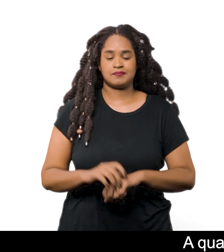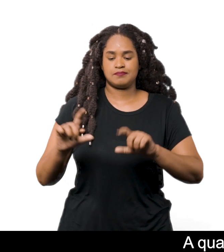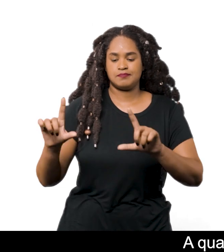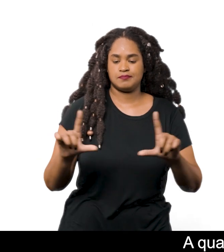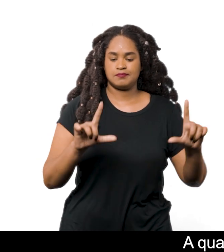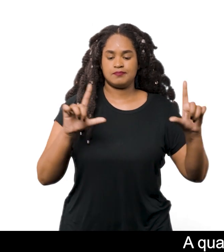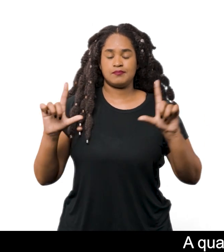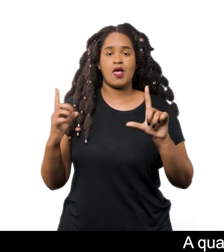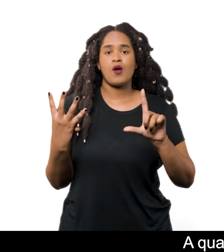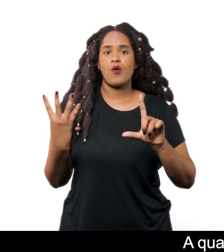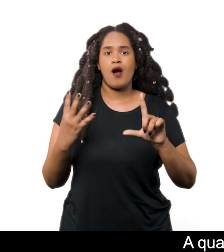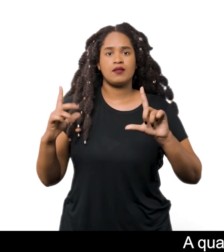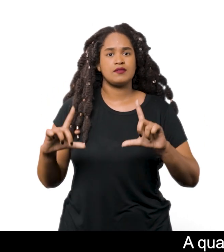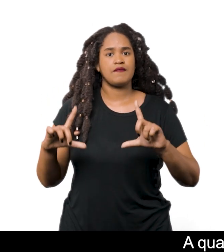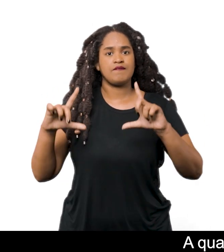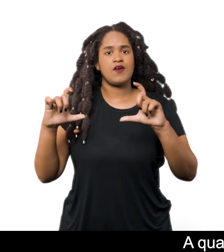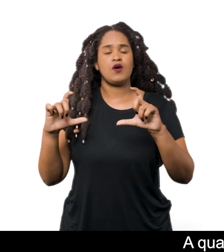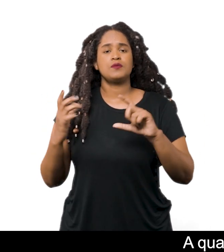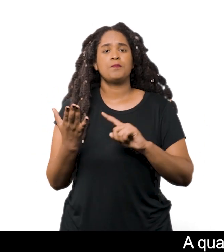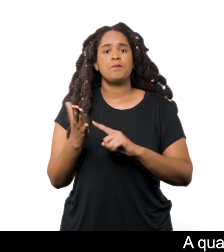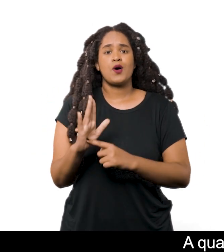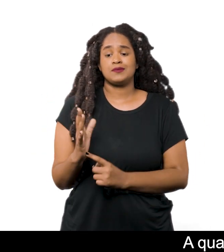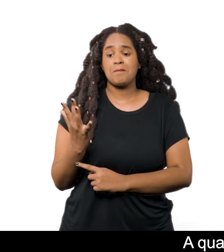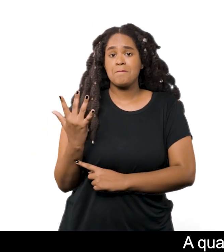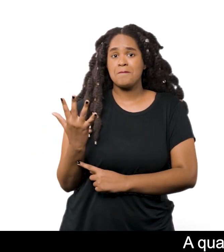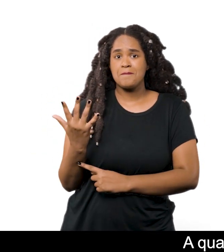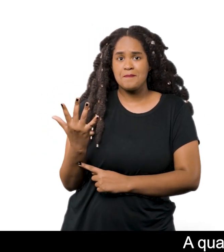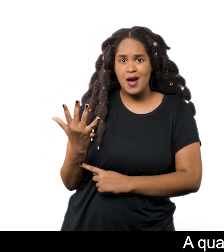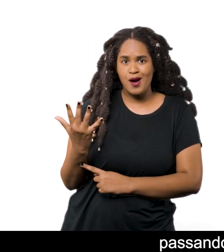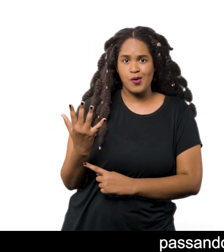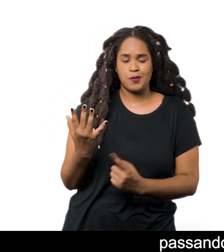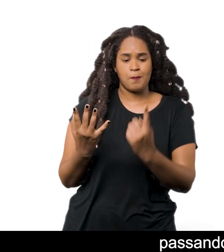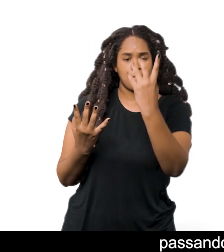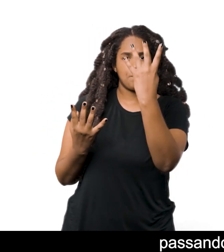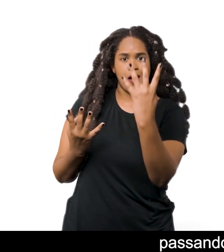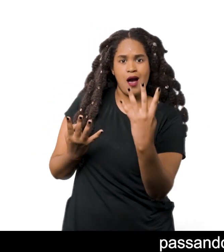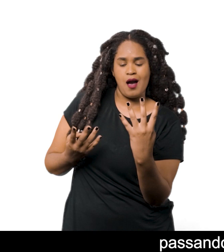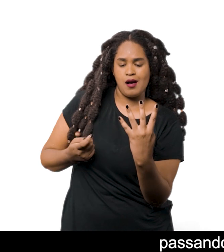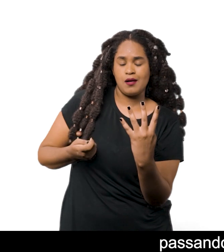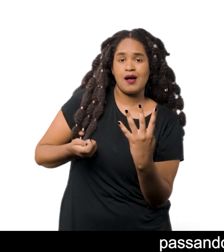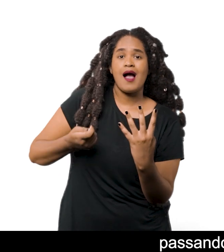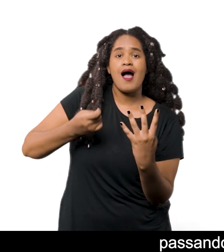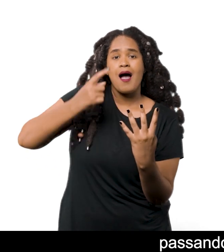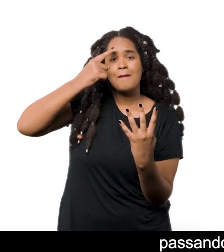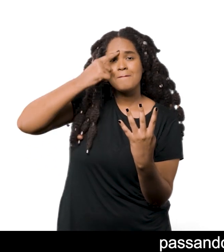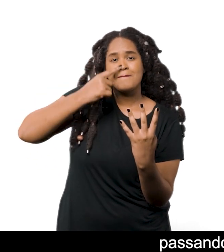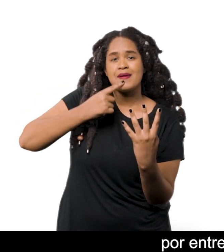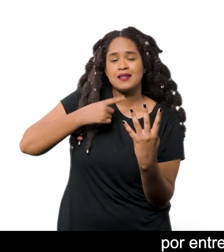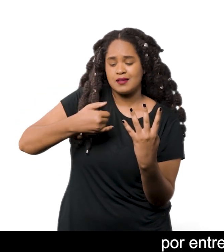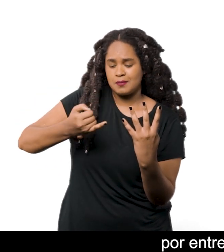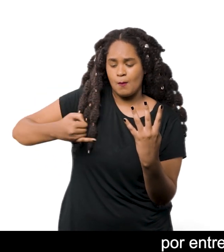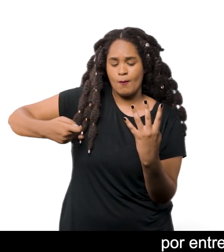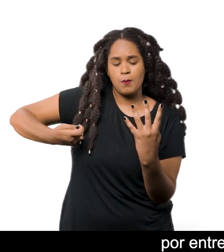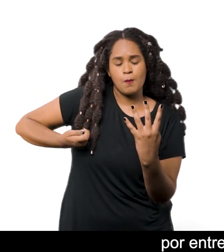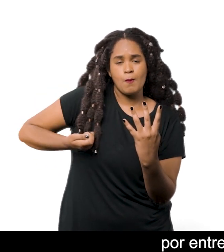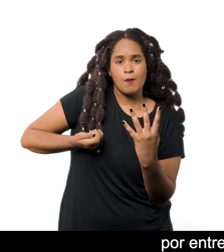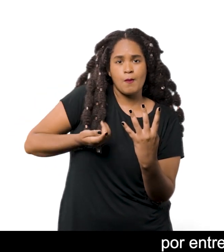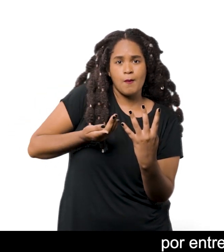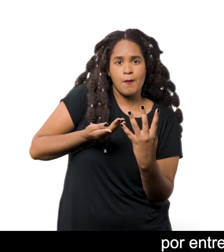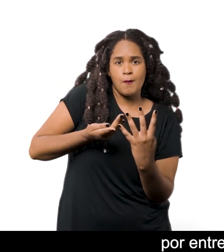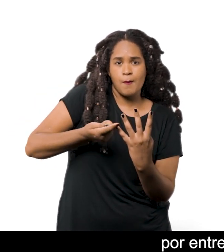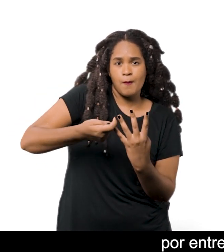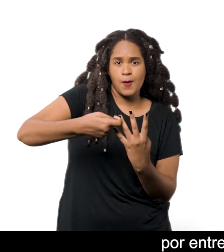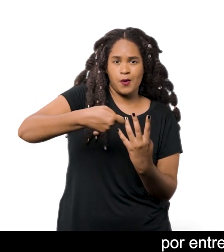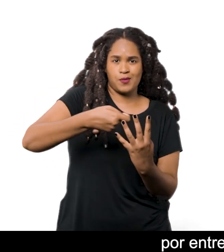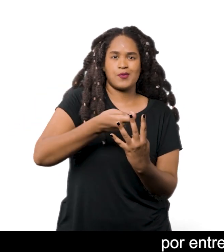A quarta foto captura uma delicada imagem da mão de Melissa Passando uma linha grossa de lã amarela por entre os finos fios